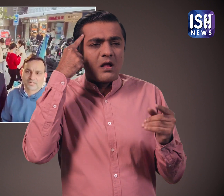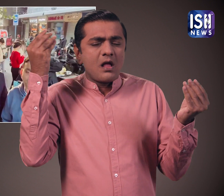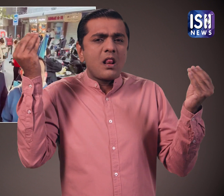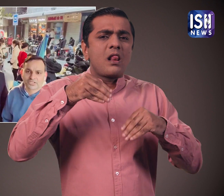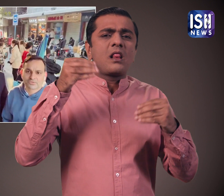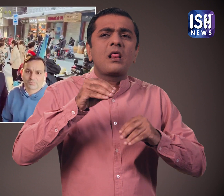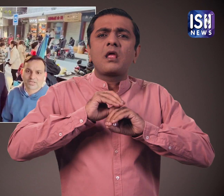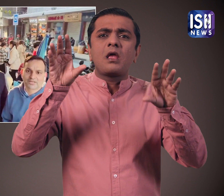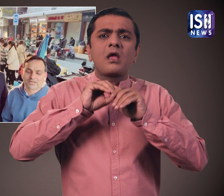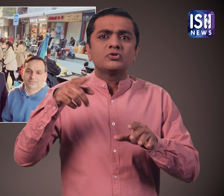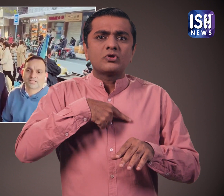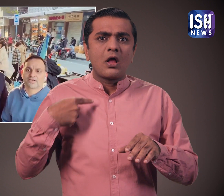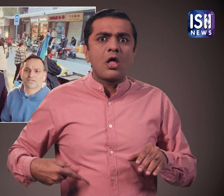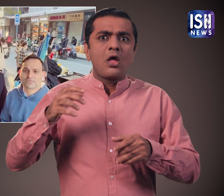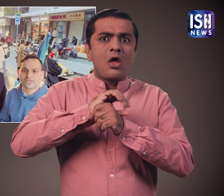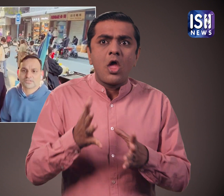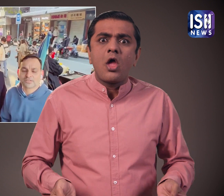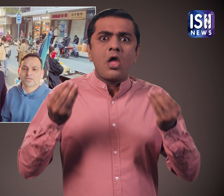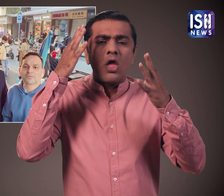स्थिती को बढ़ा चड़ा कर पेश करना बंद कर देना चाहिए